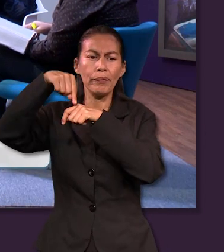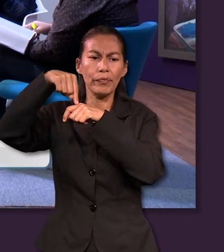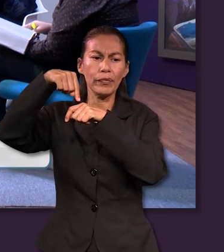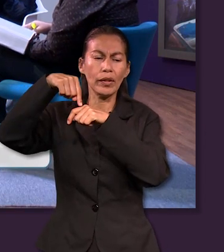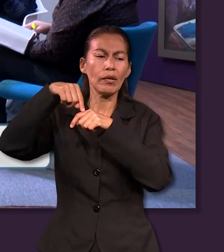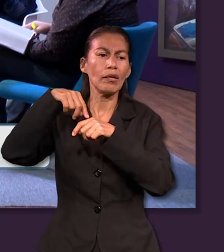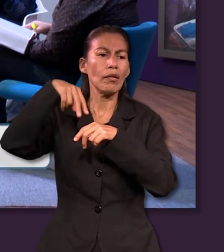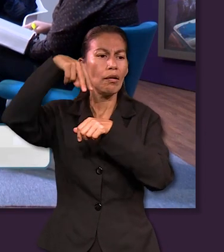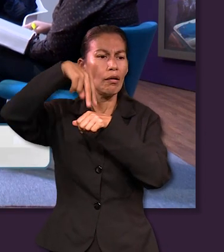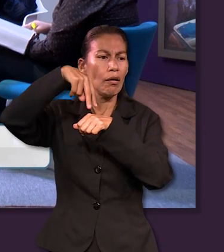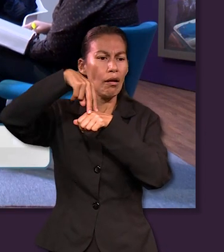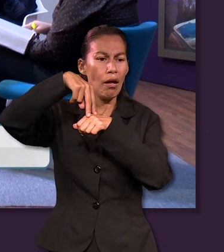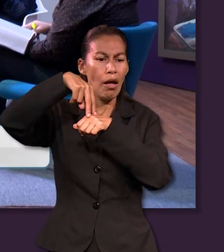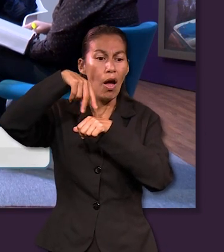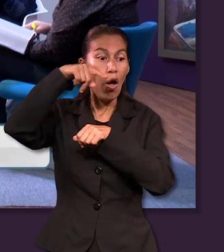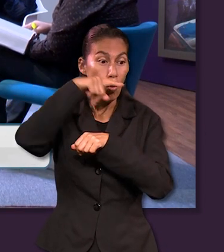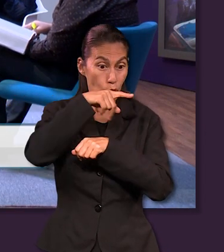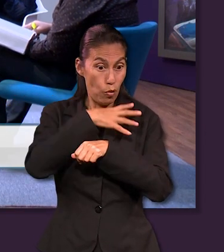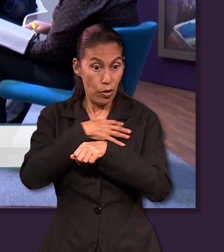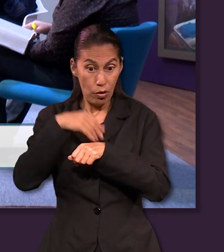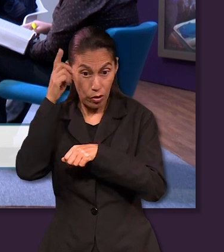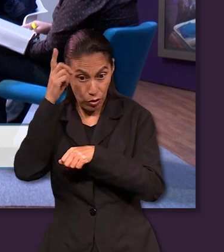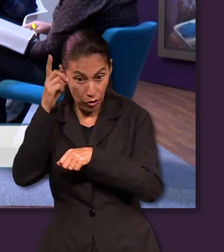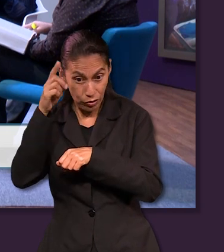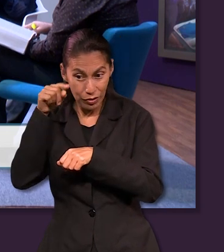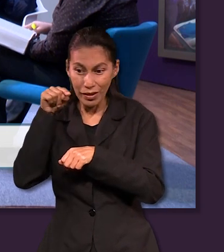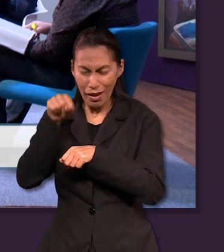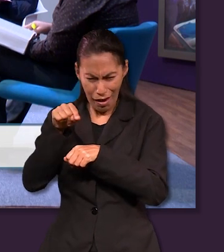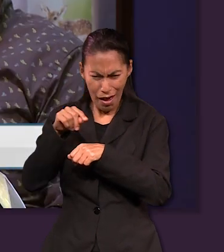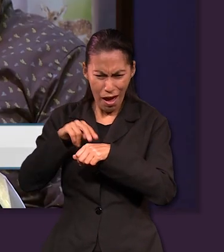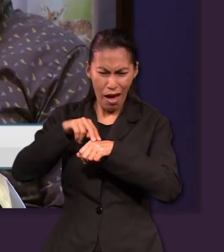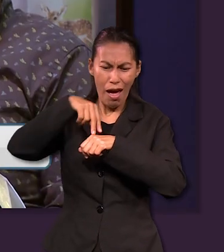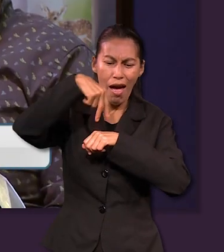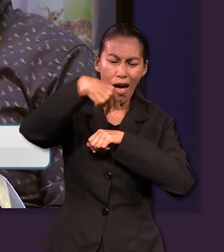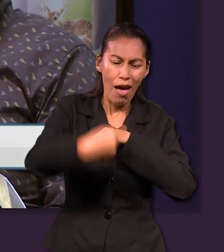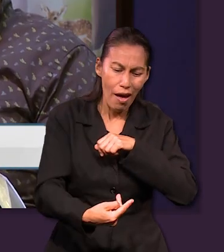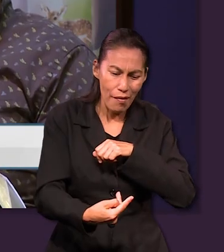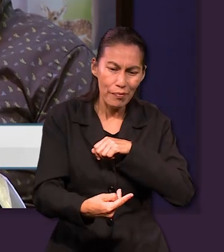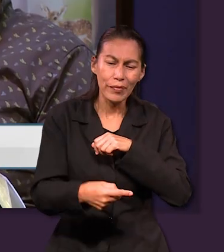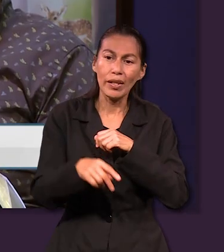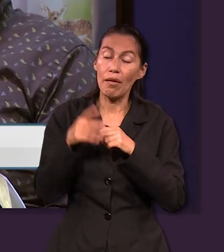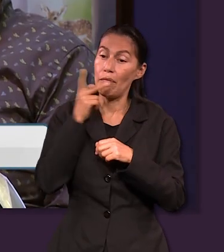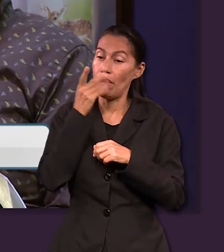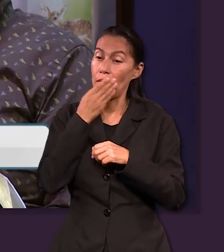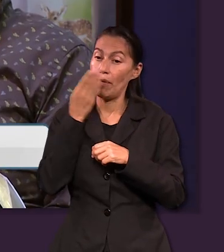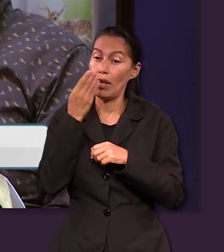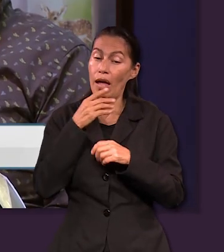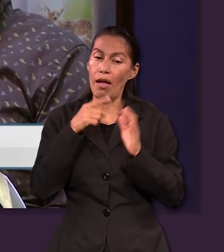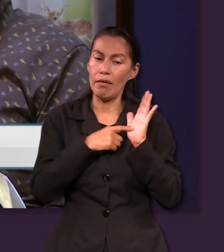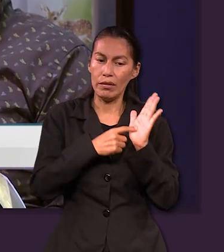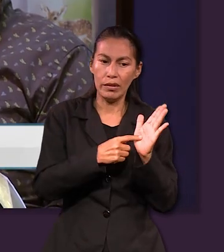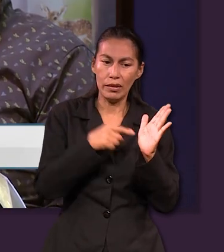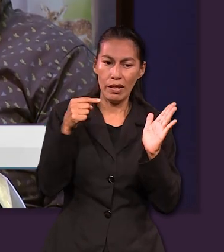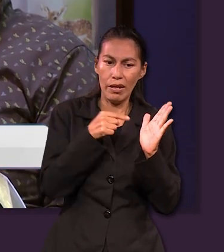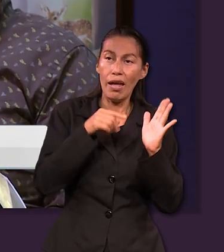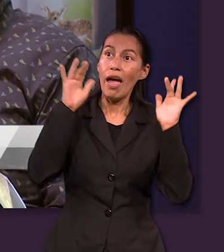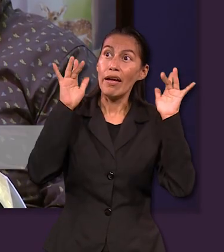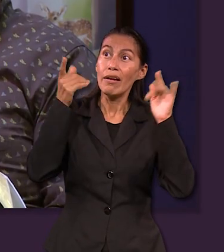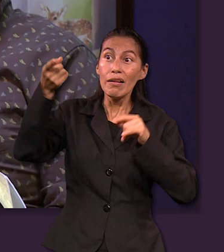si eres hijo de Dios tírate de aquí abajo pues escrito está a sus ángeles mandarás cerca de ti